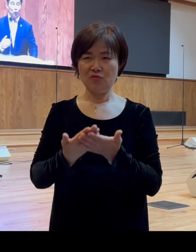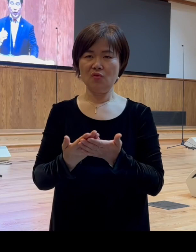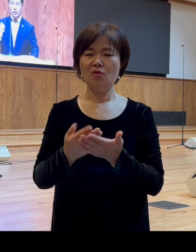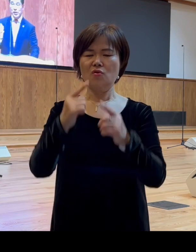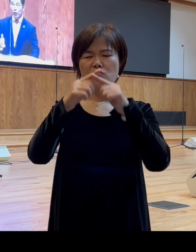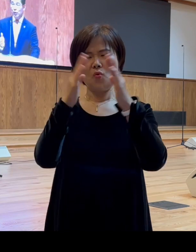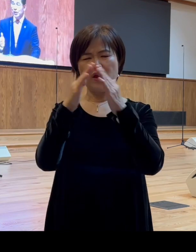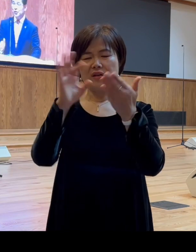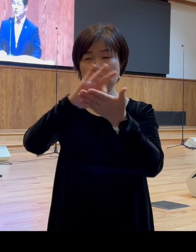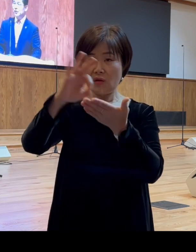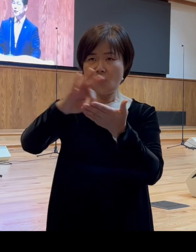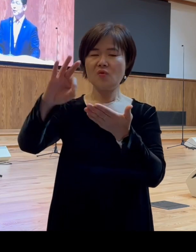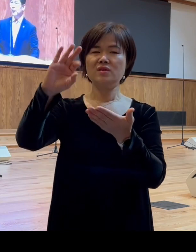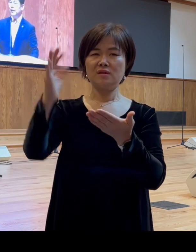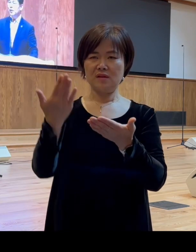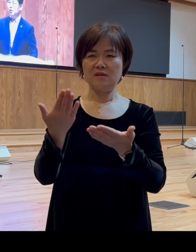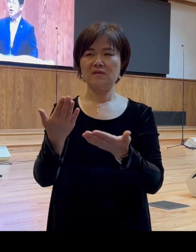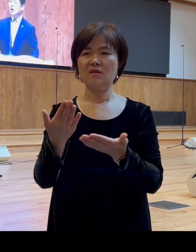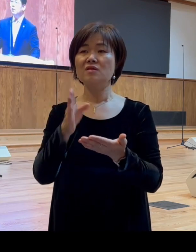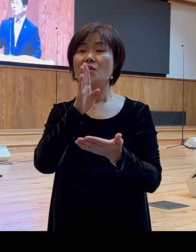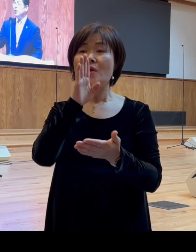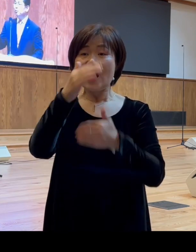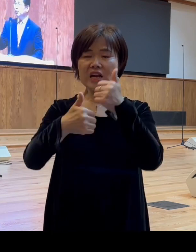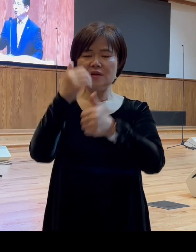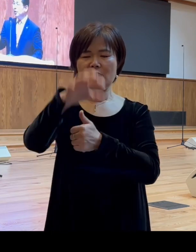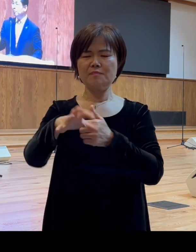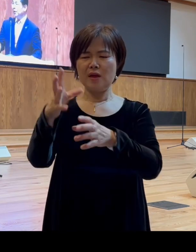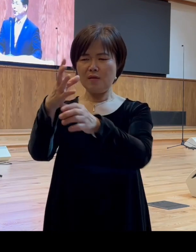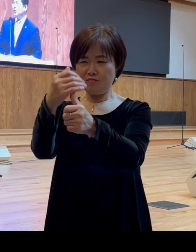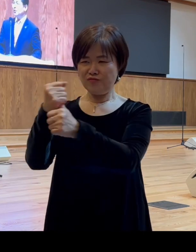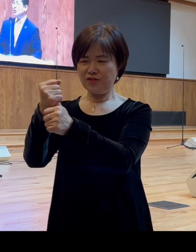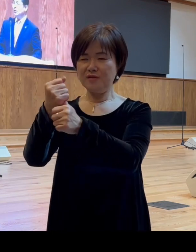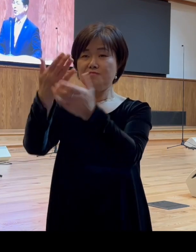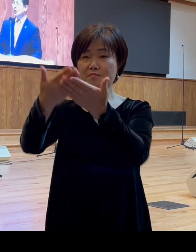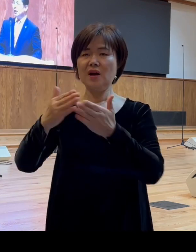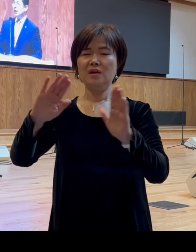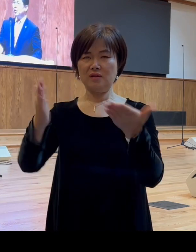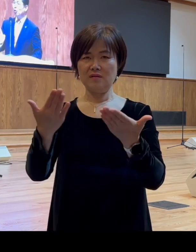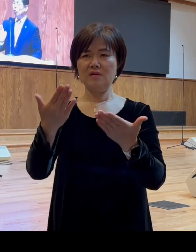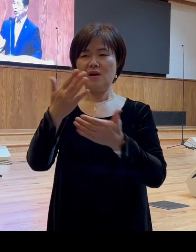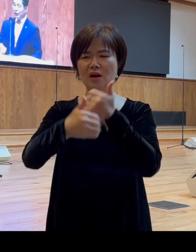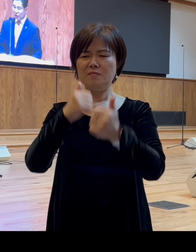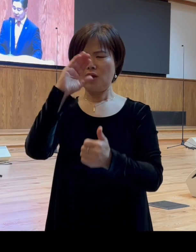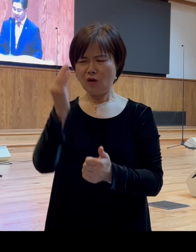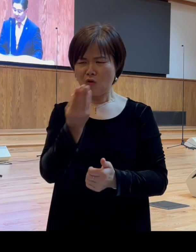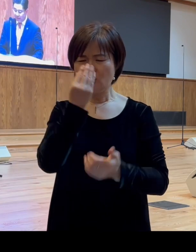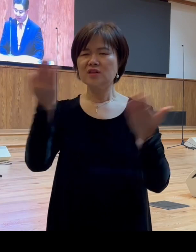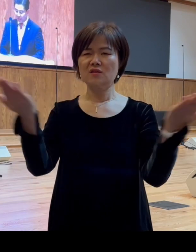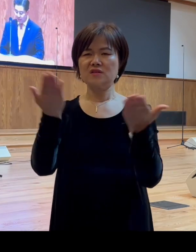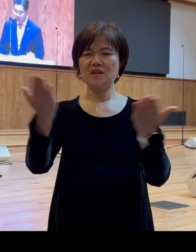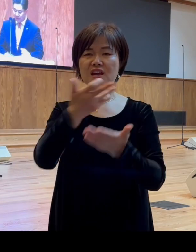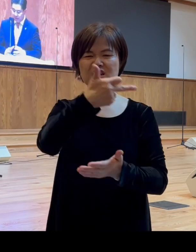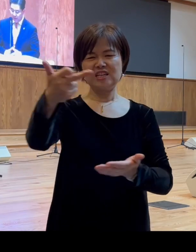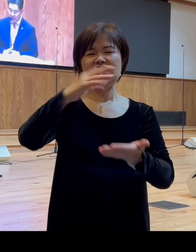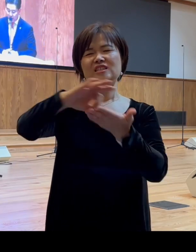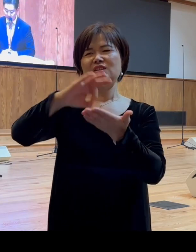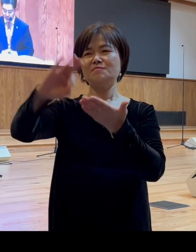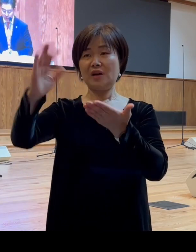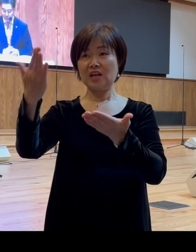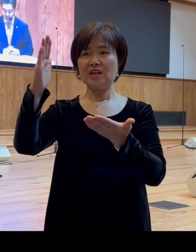사용하셔서 정말 하나님 앞에 붙들림 받으어서 하나님의 거룩한 역사에 크게 쓰임받게 될 줄로 믿습니다